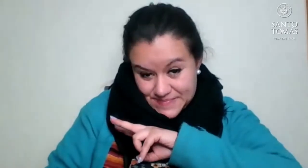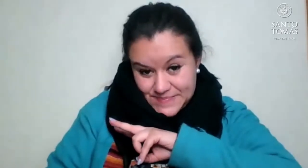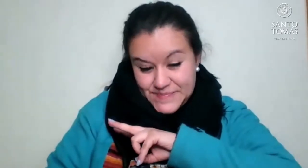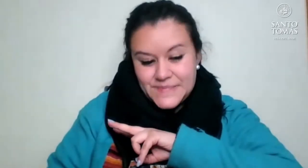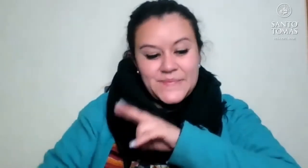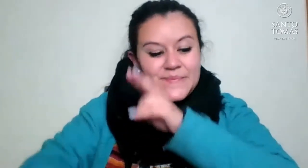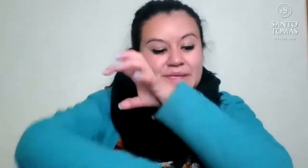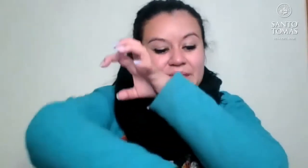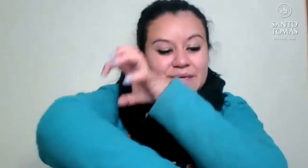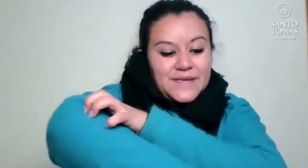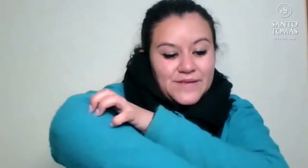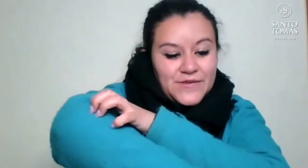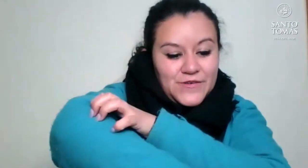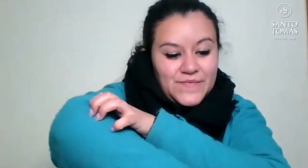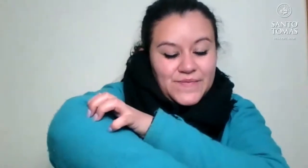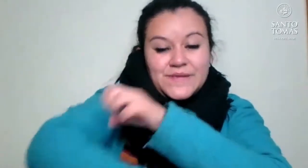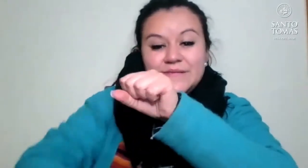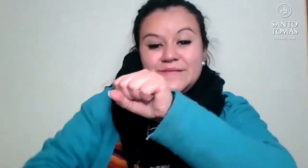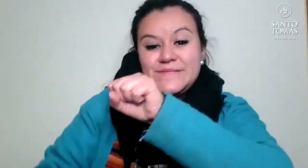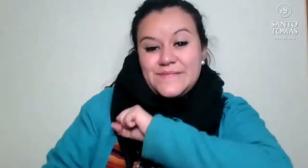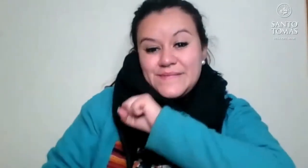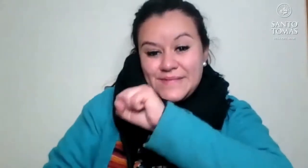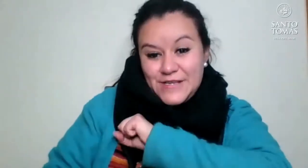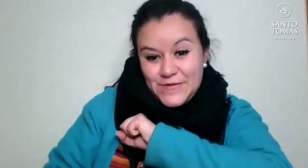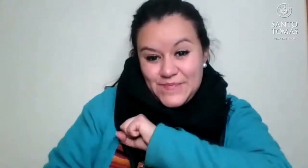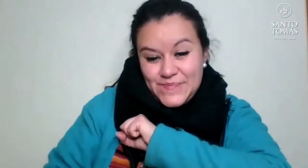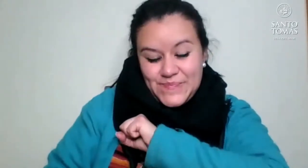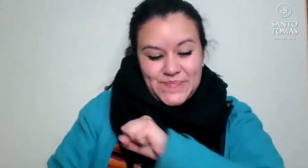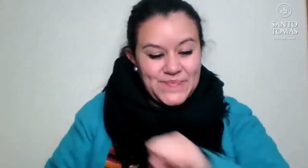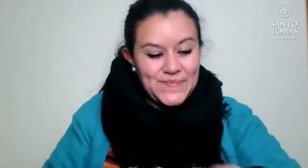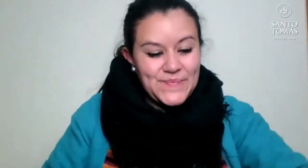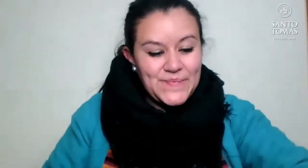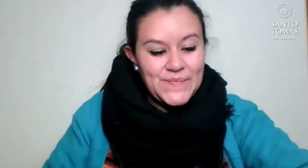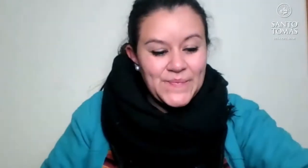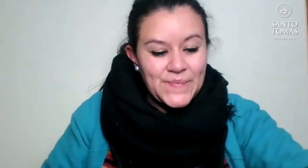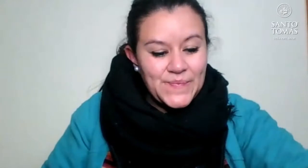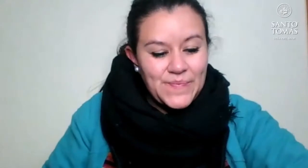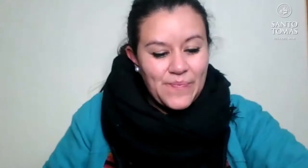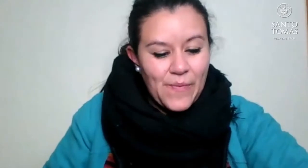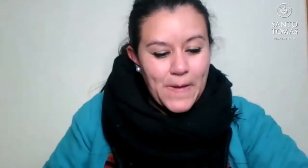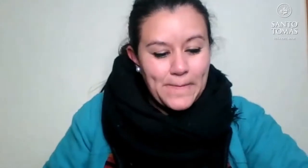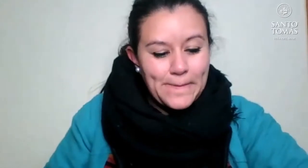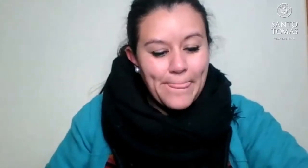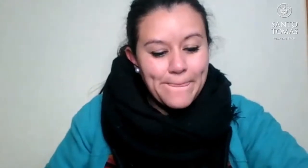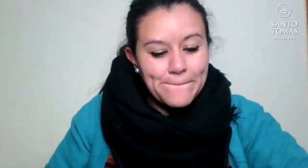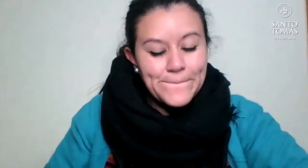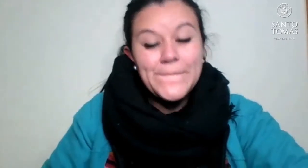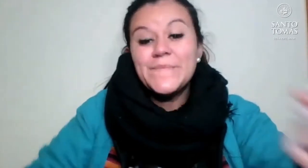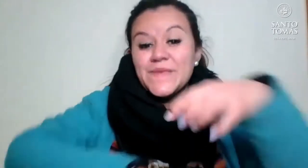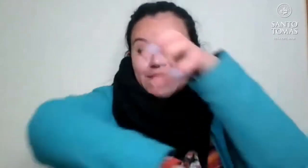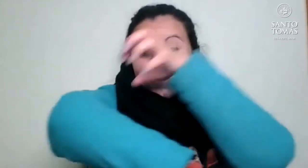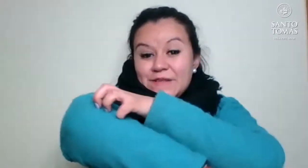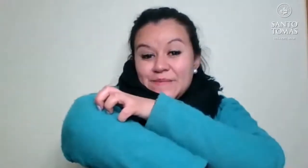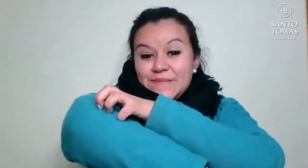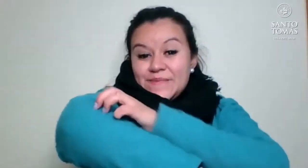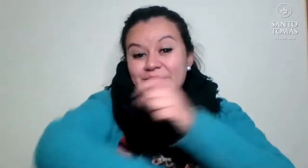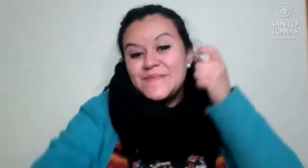la región de Valparaíso, la región de Santiago Metropolitana,